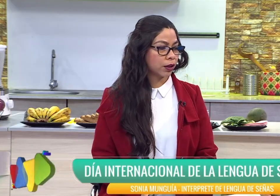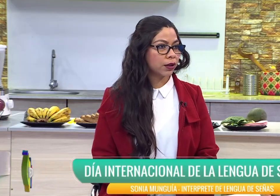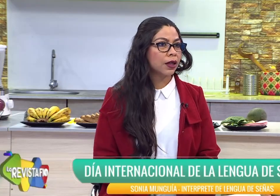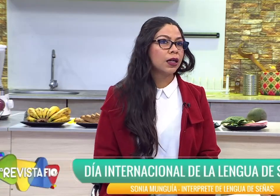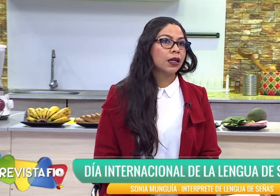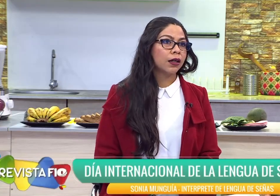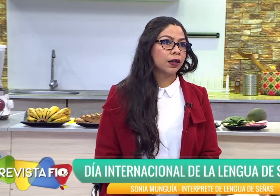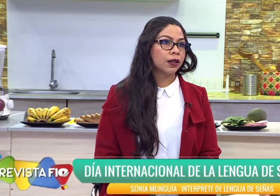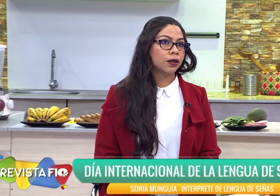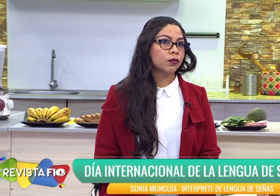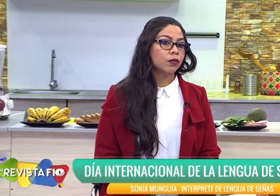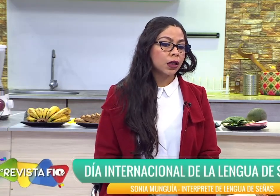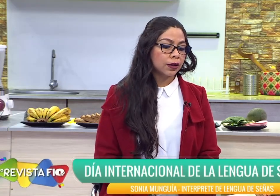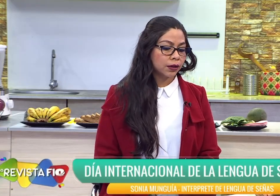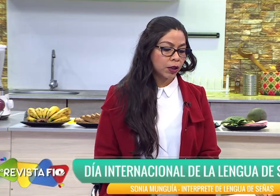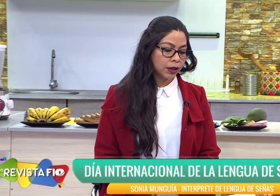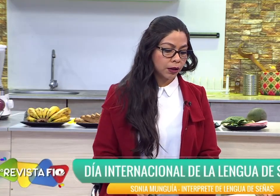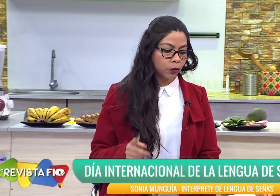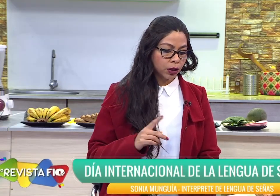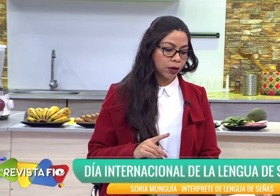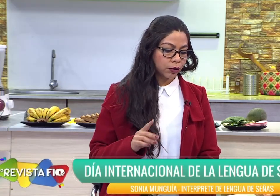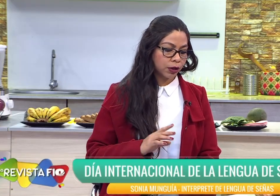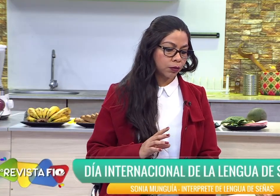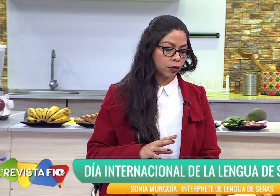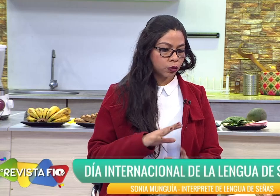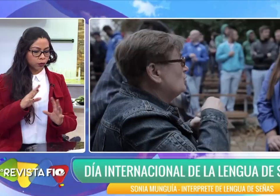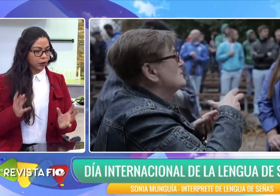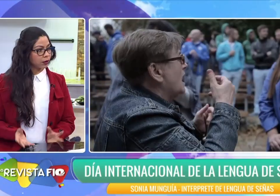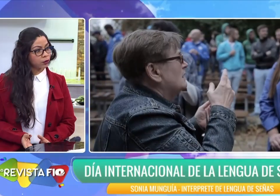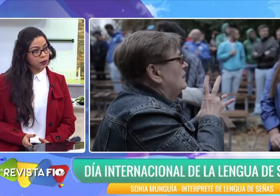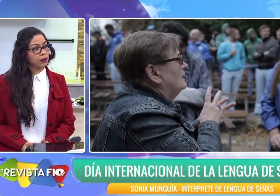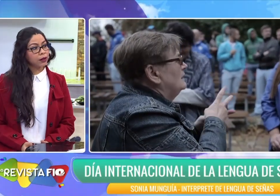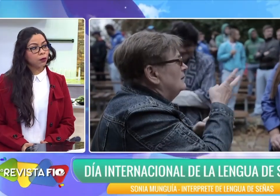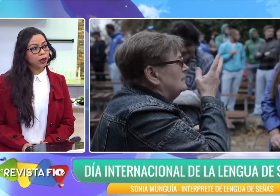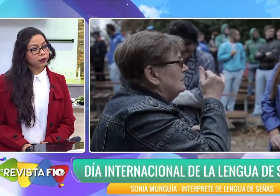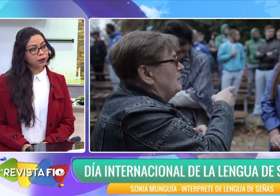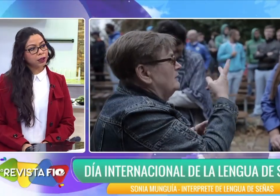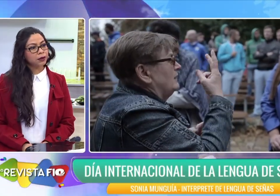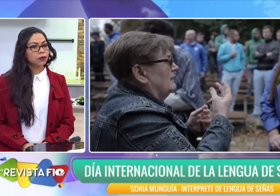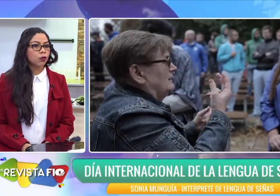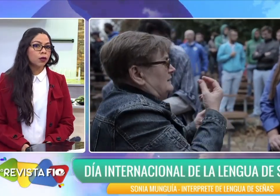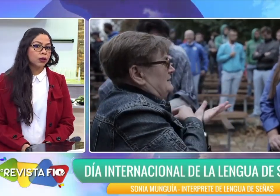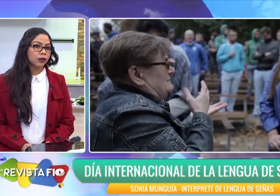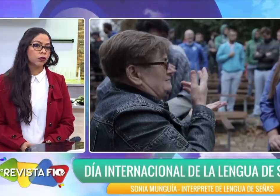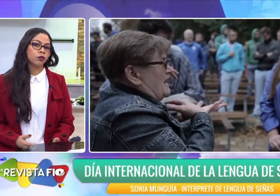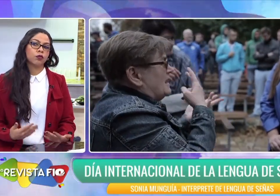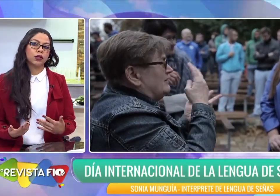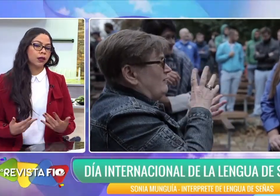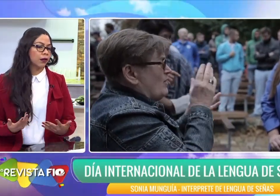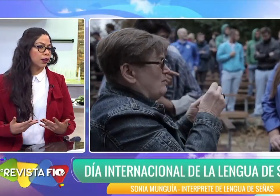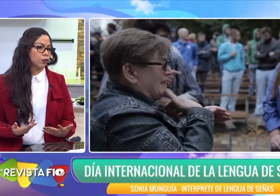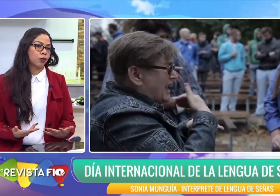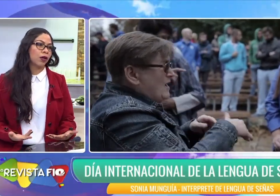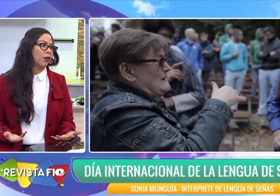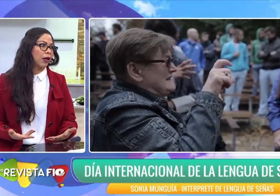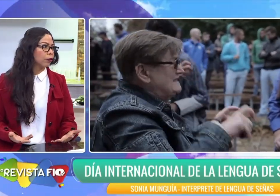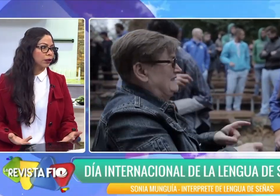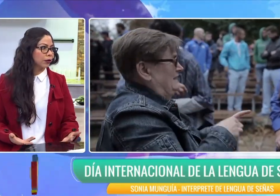Ok. Si bien en Bolivia, por ejemplo, compartimos la del lenguaje de señas, igualmente como en el español hablado, en el